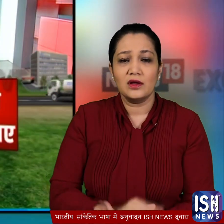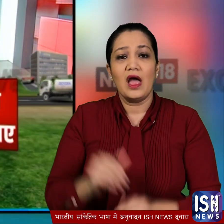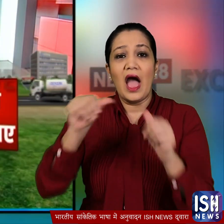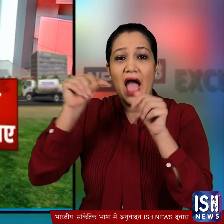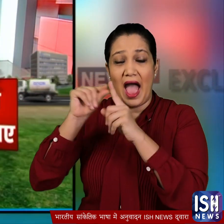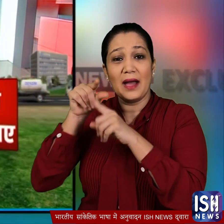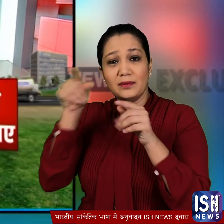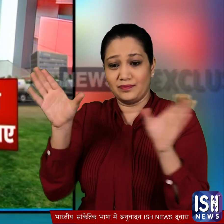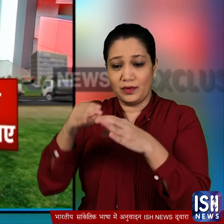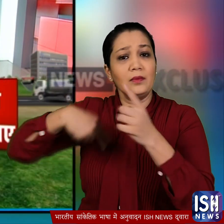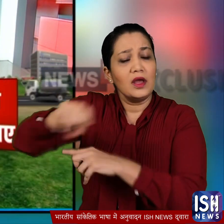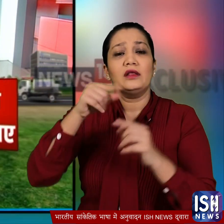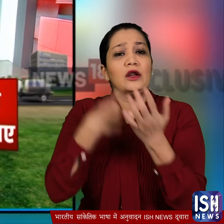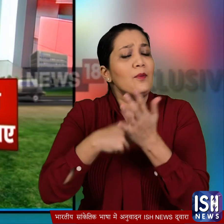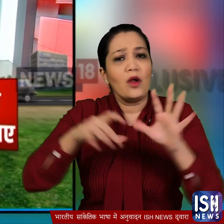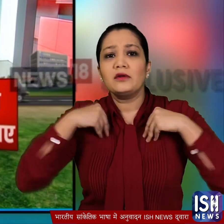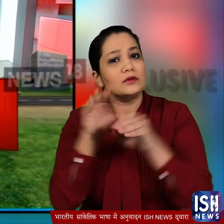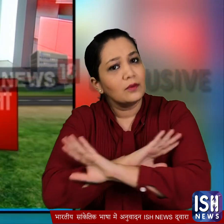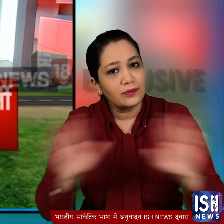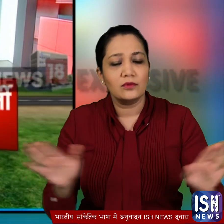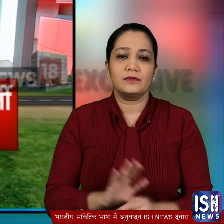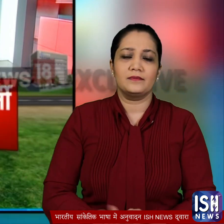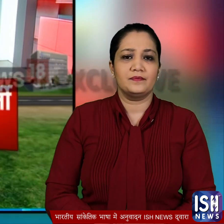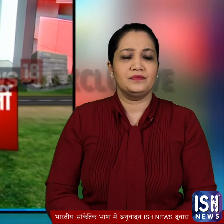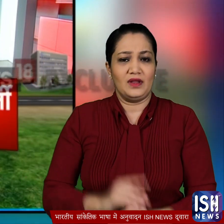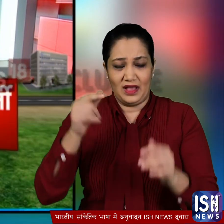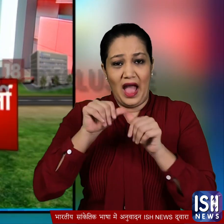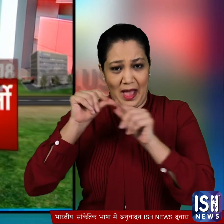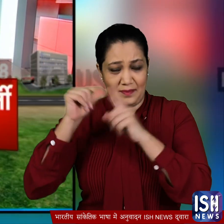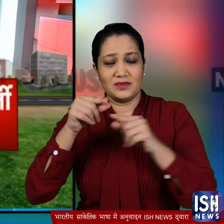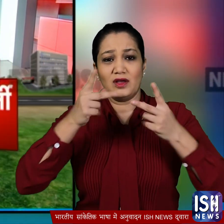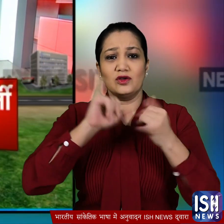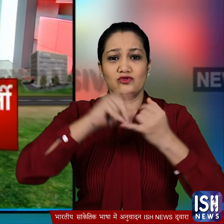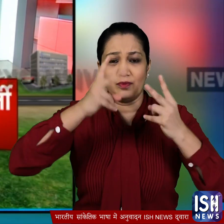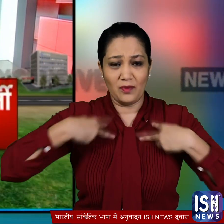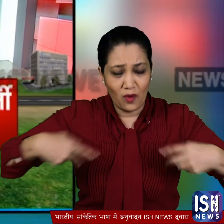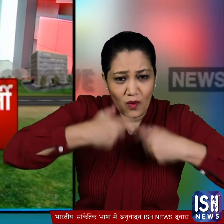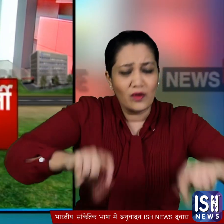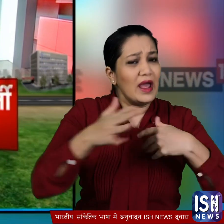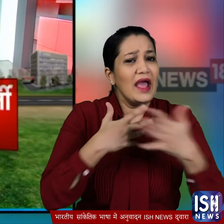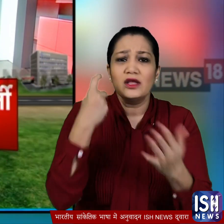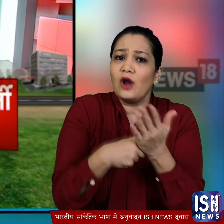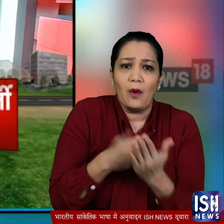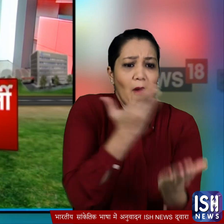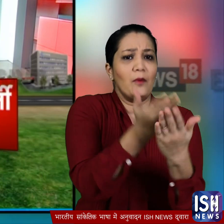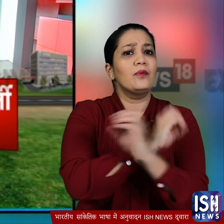रिपोर्ट पर ही सवाल खड़े कर चुकी आम आदमी पार्टी का दावा है कि सुप्रीम कोट की बनाई कमिटी ने अभी तक ऐसी कोई रिपोर्ट जारी नहीं की है जबकि